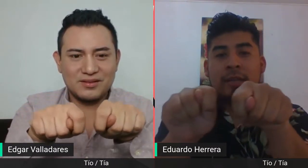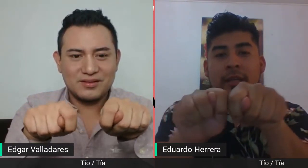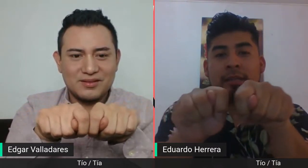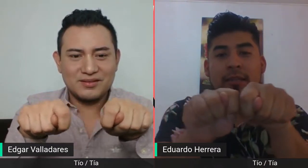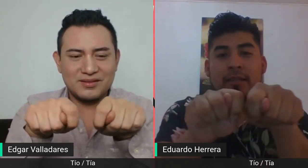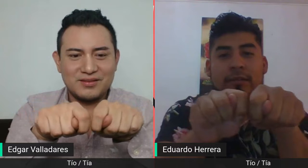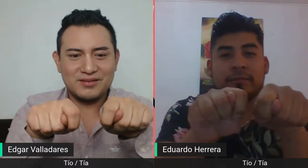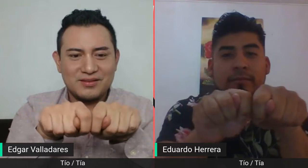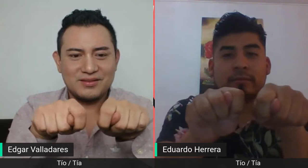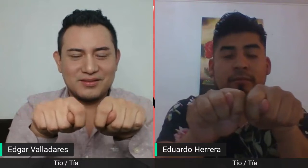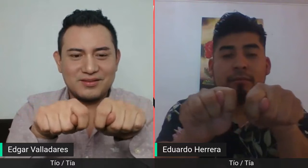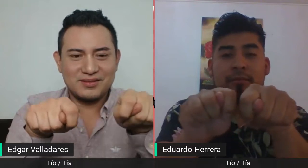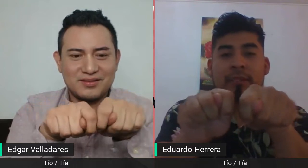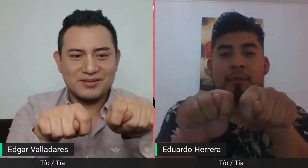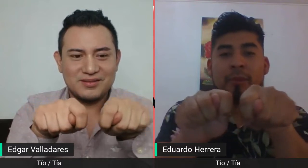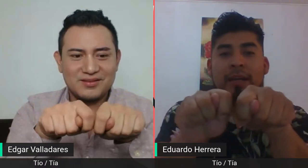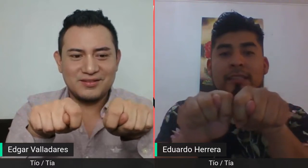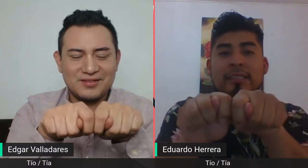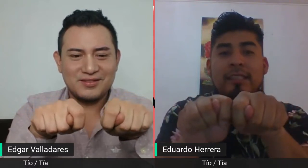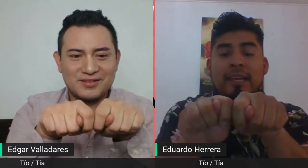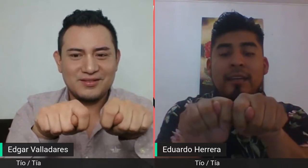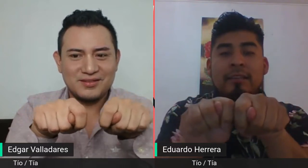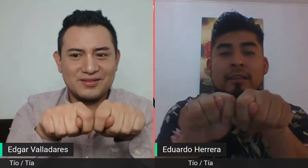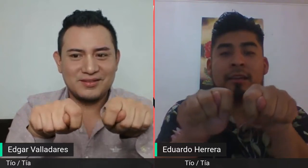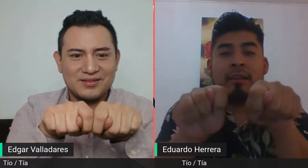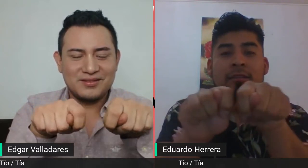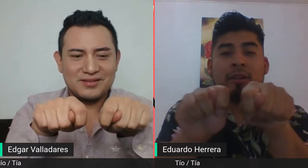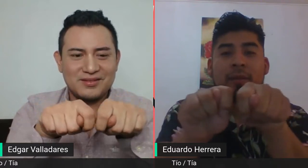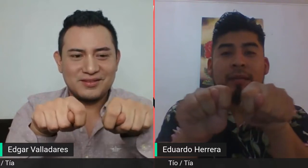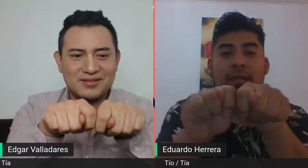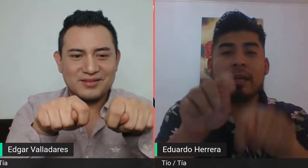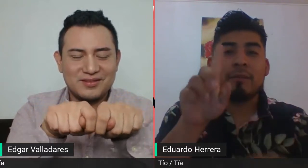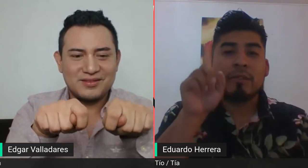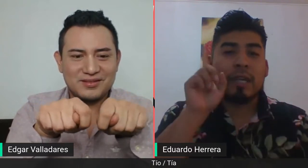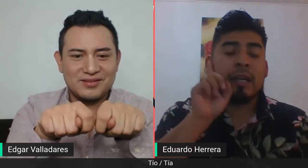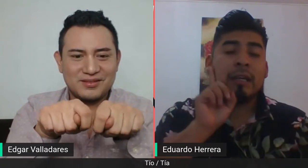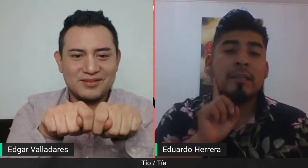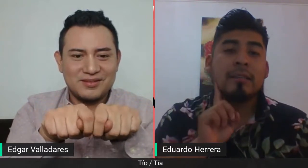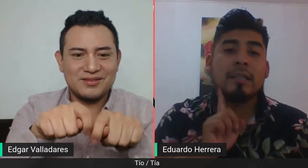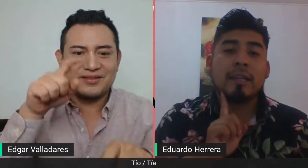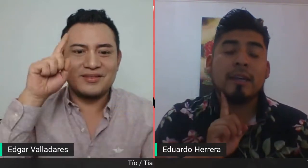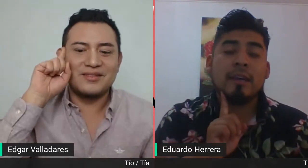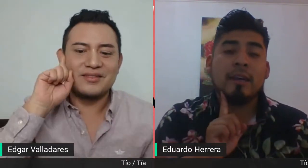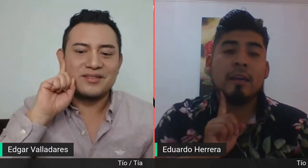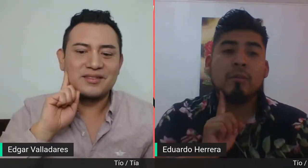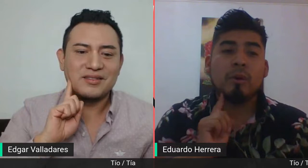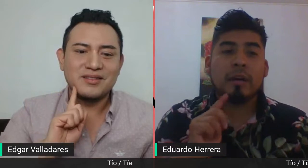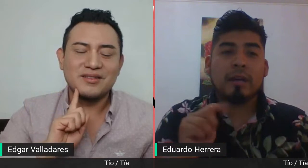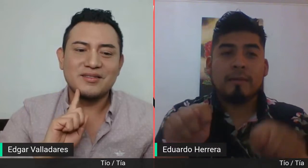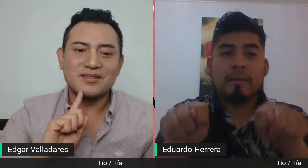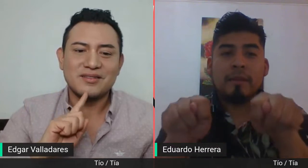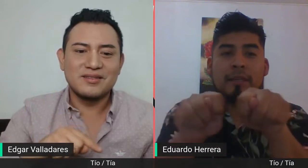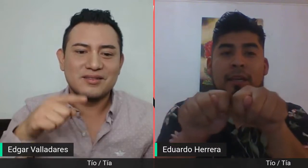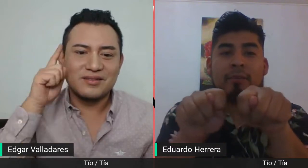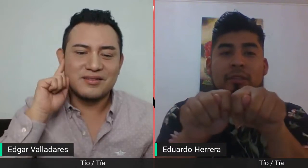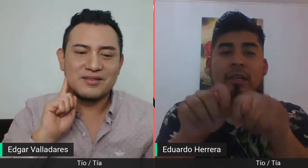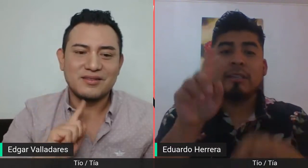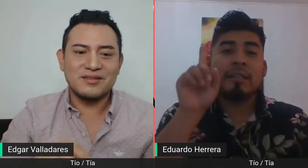Tío. Y para decir tía solamente agregamos la seña de mujer. Indicamos que es